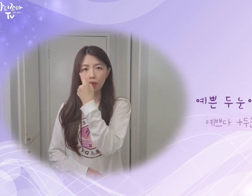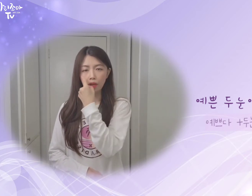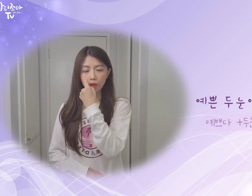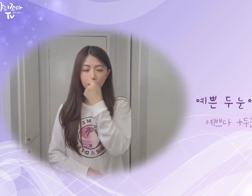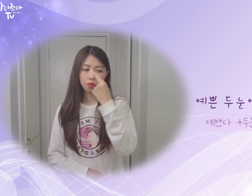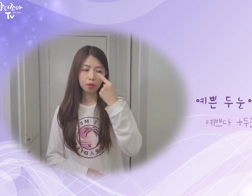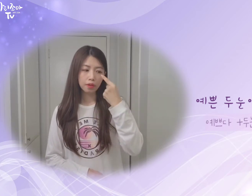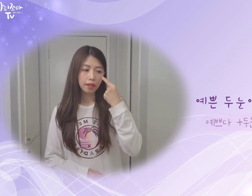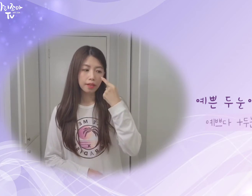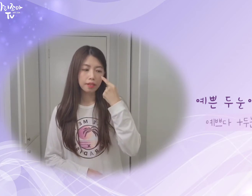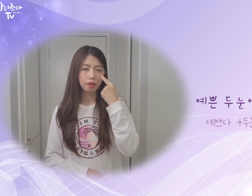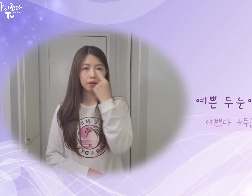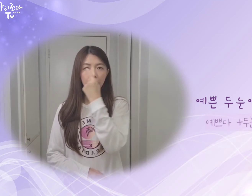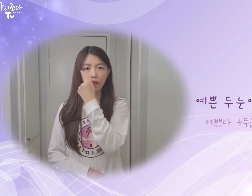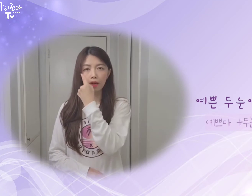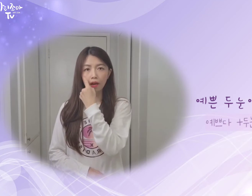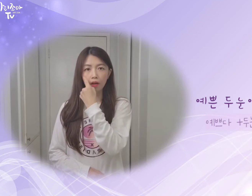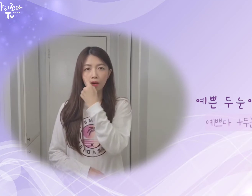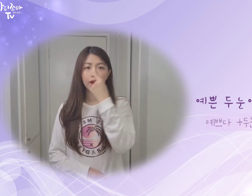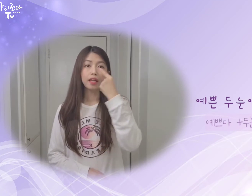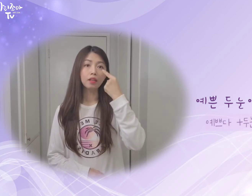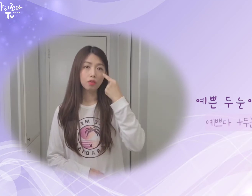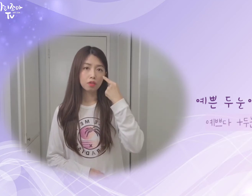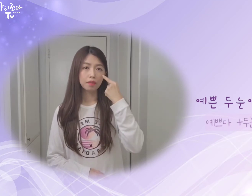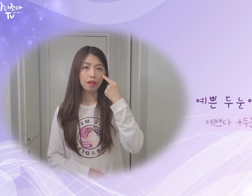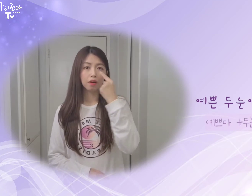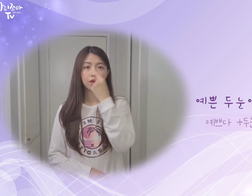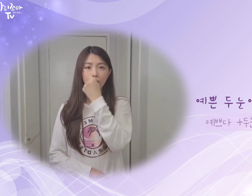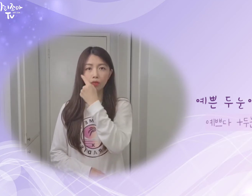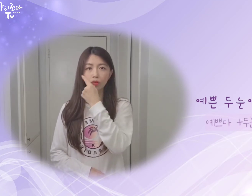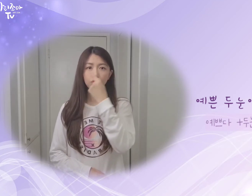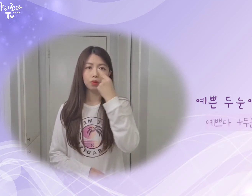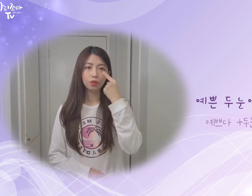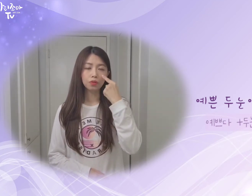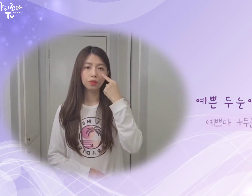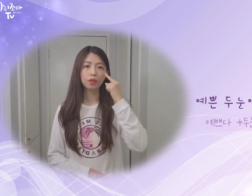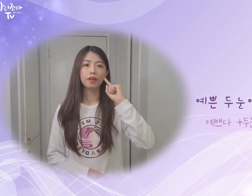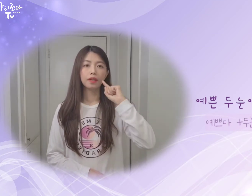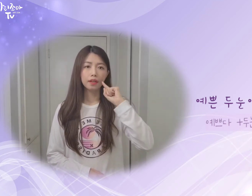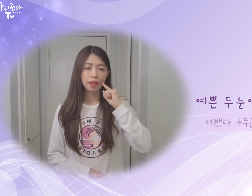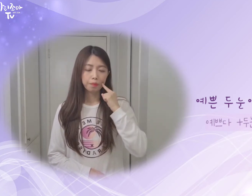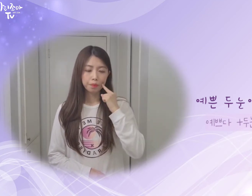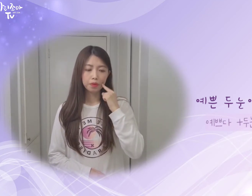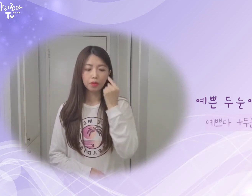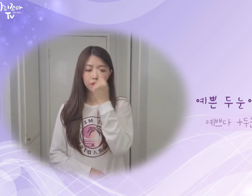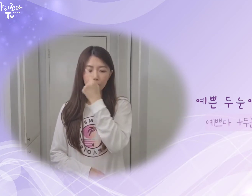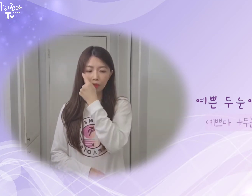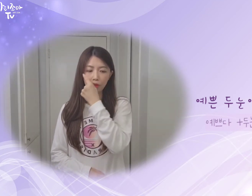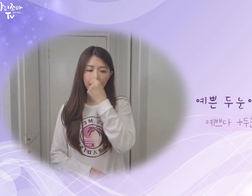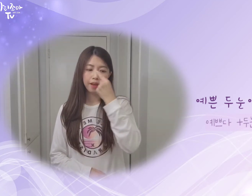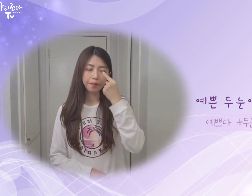양쪽 눈을 하나씩 이렇게 가리켜 주시면 돼요. 두 눈. 예쁜 두 눈에